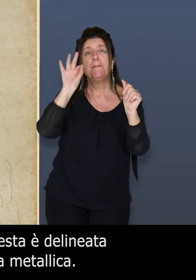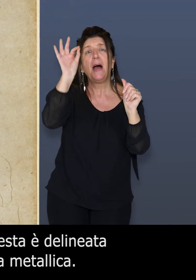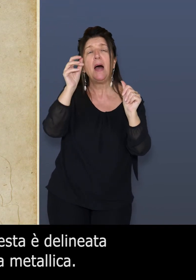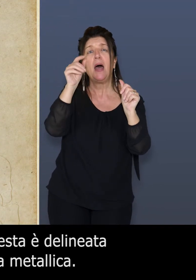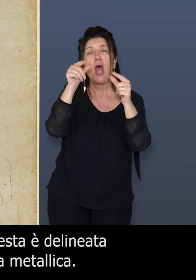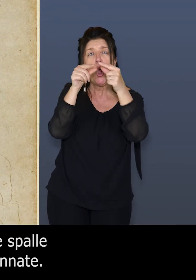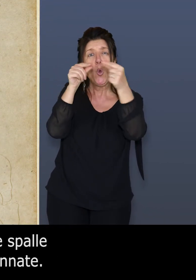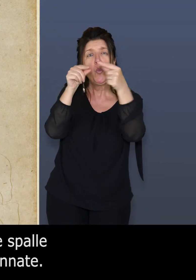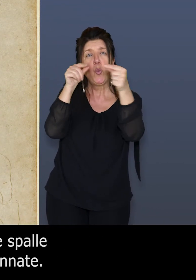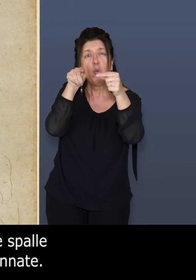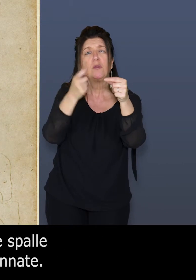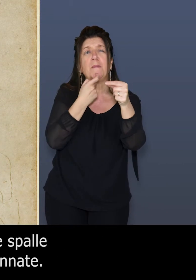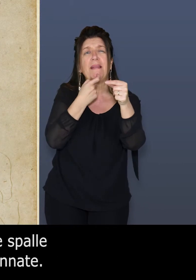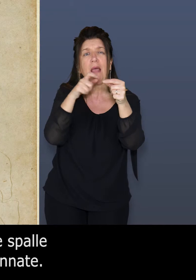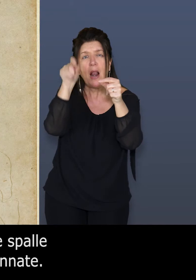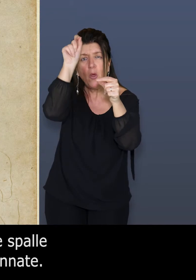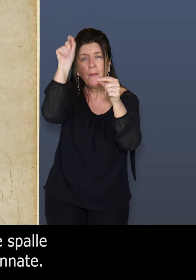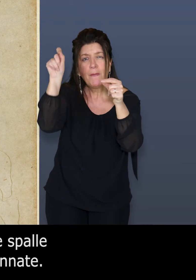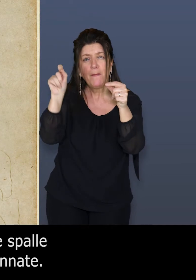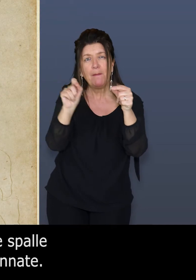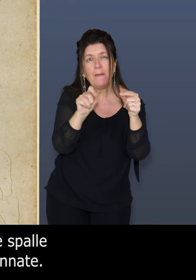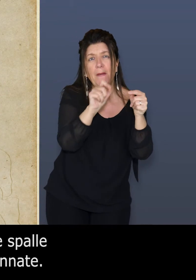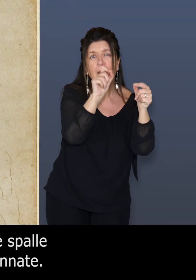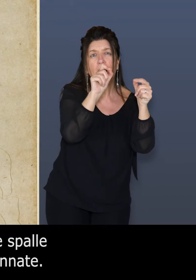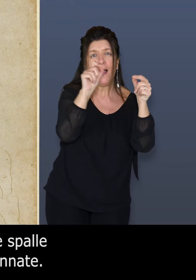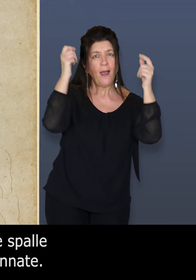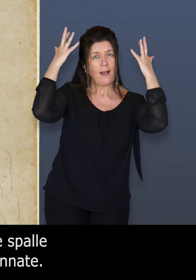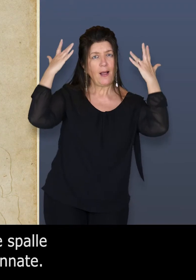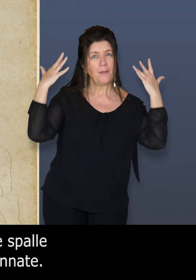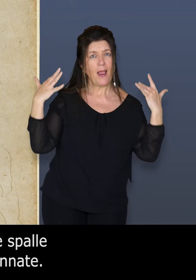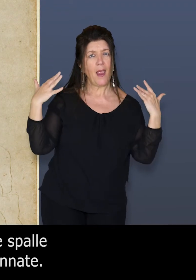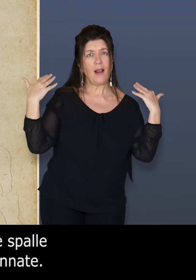La capigliatura e le spalle sono appena accennate.